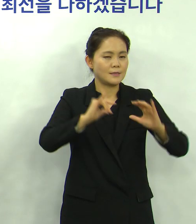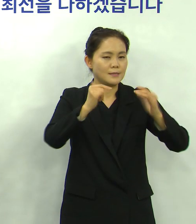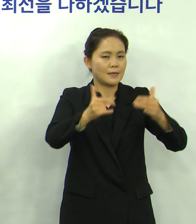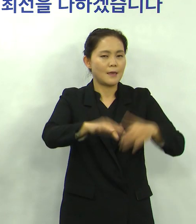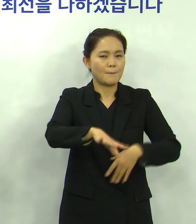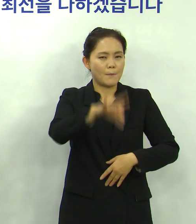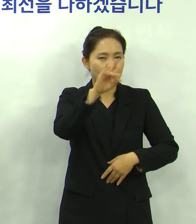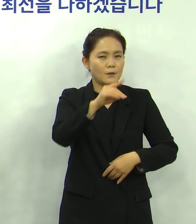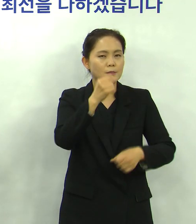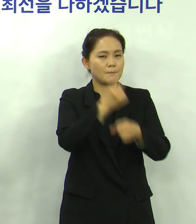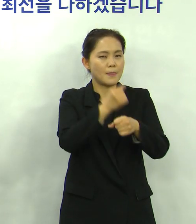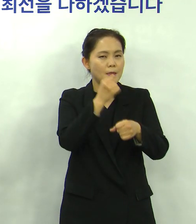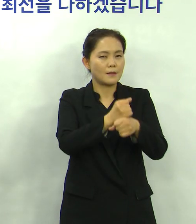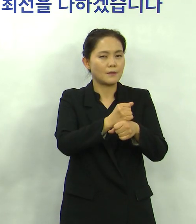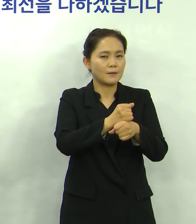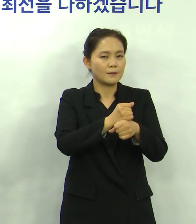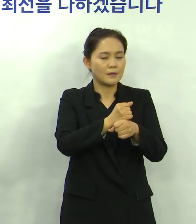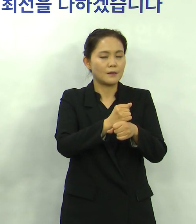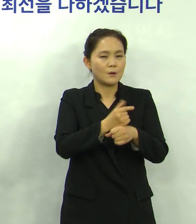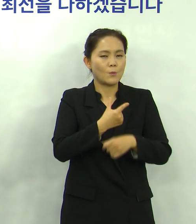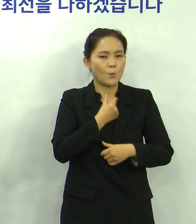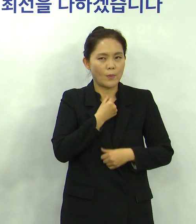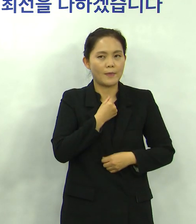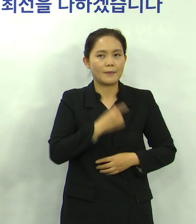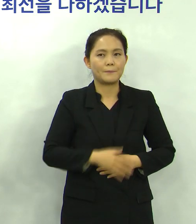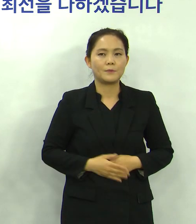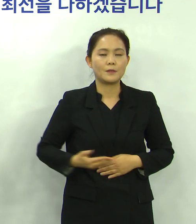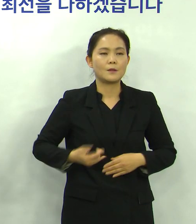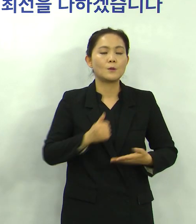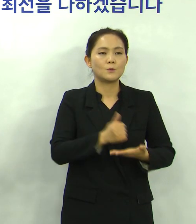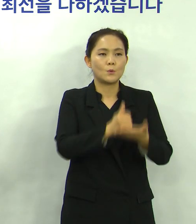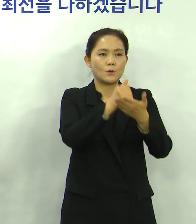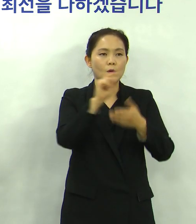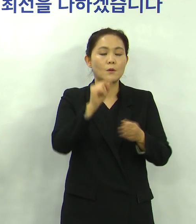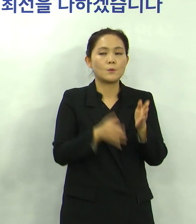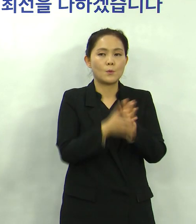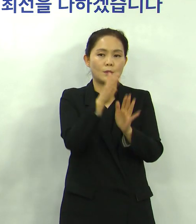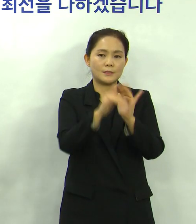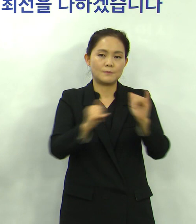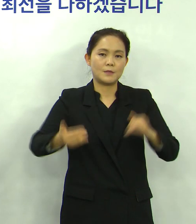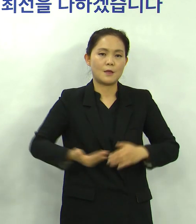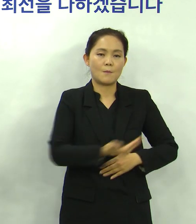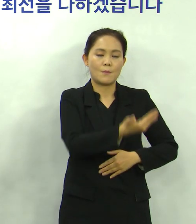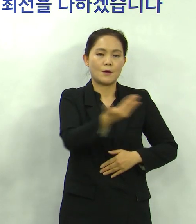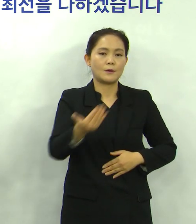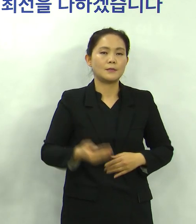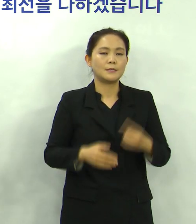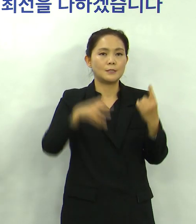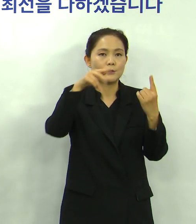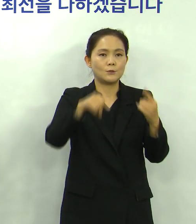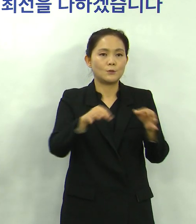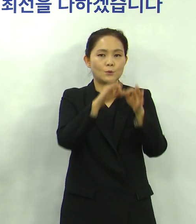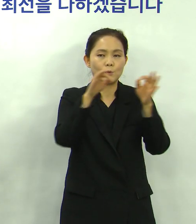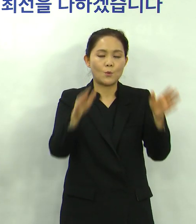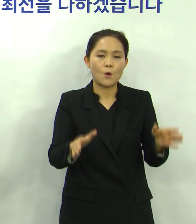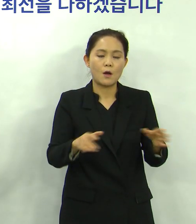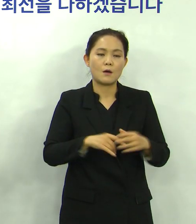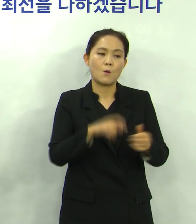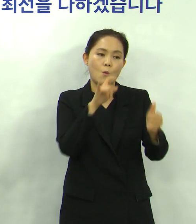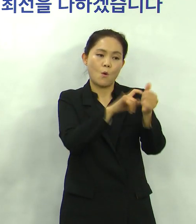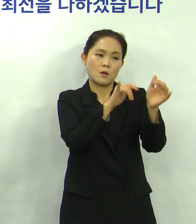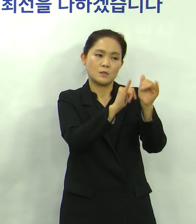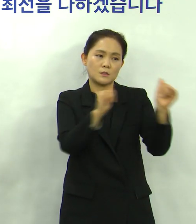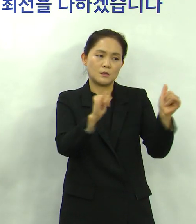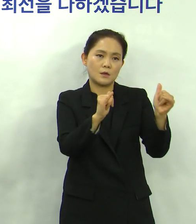있게 되기를 진심으로 기원합니다 존경하는 시민 여러분 지난 일주일 동안 우리 용인시에서 코로나19